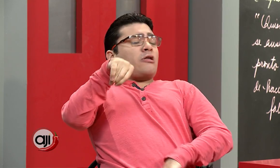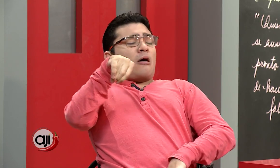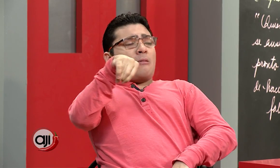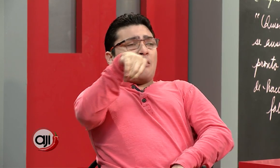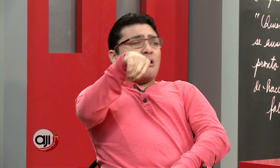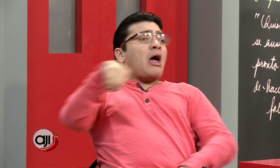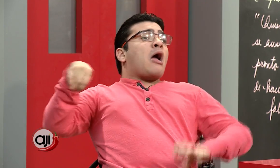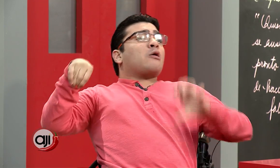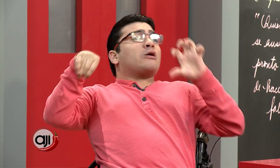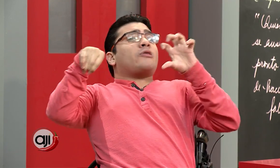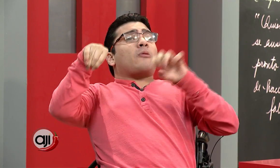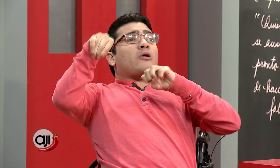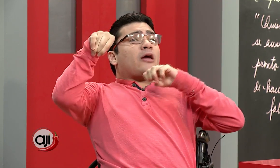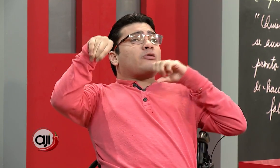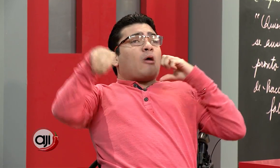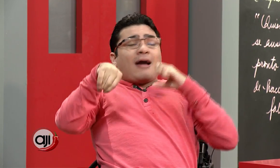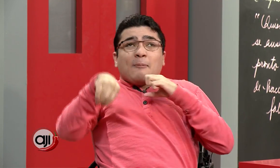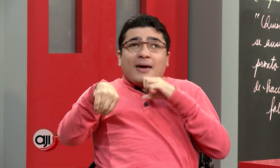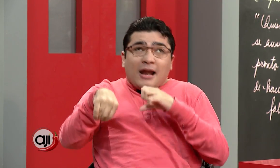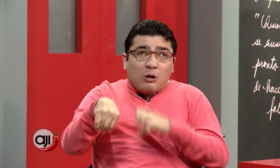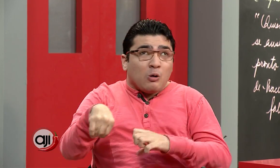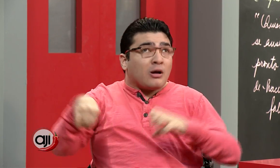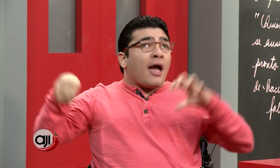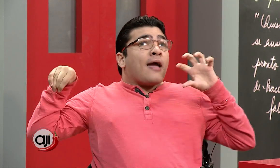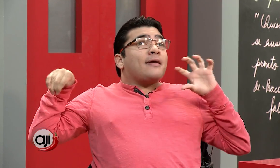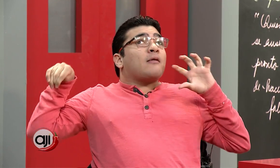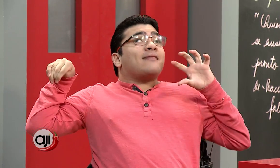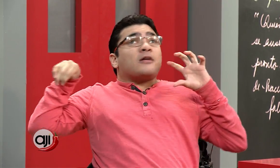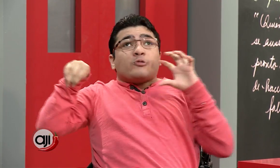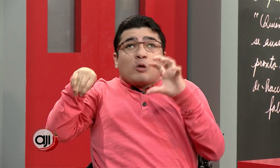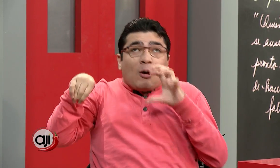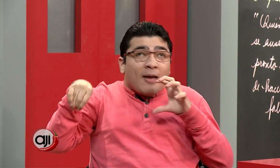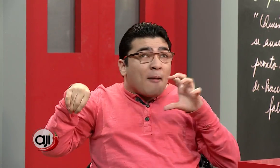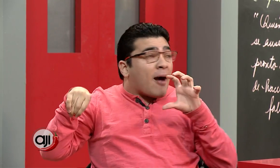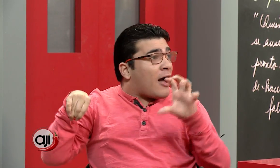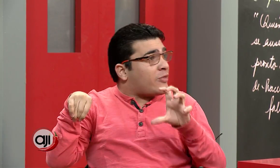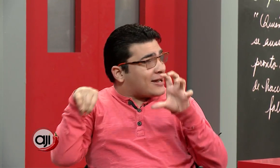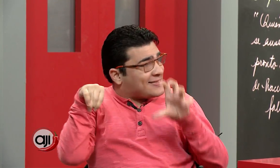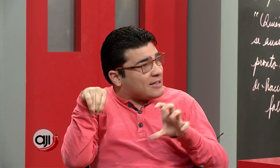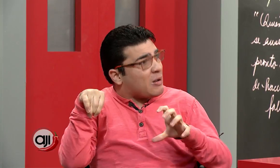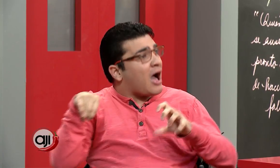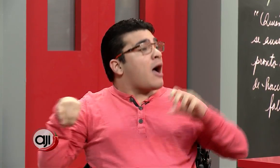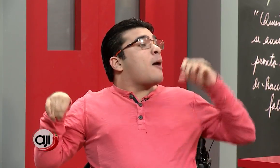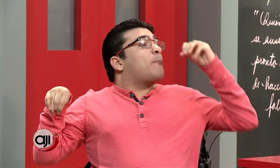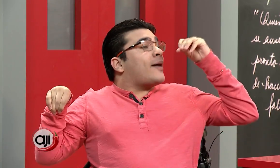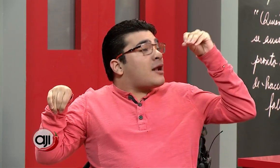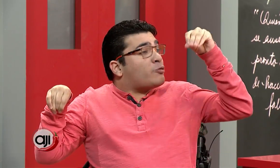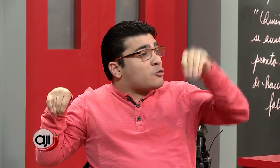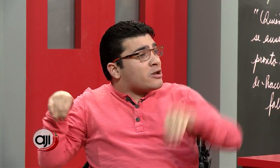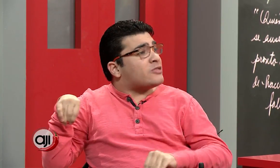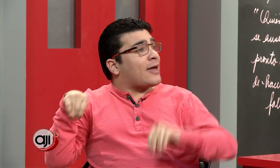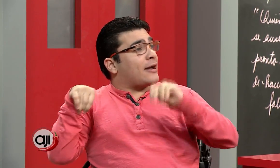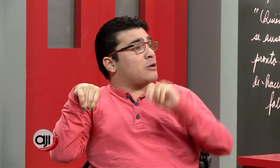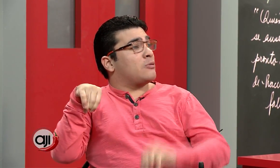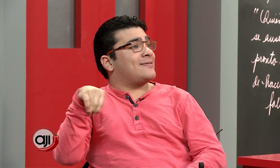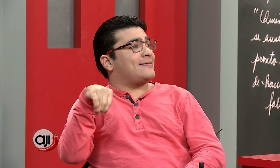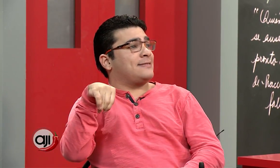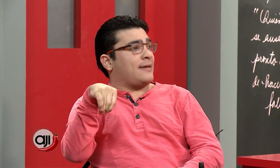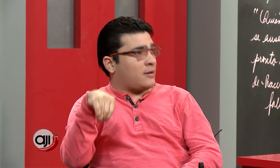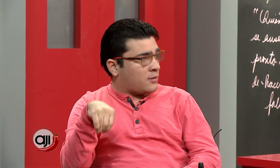Isabel London con este proyecto va a cambiar el look y va a ser todavía más atractiva para el turista que nos visita. ¿Qué te